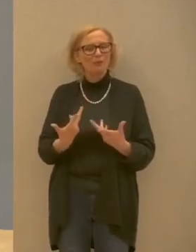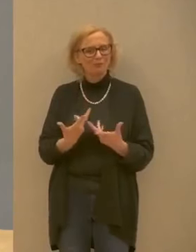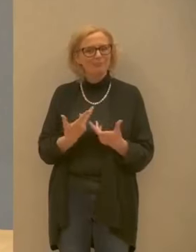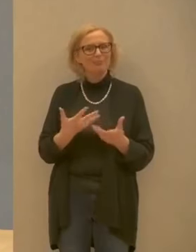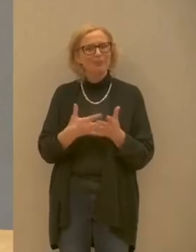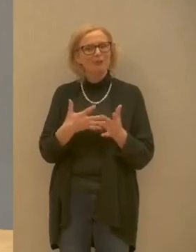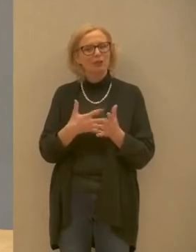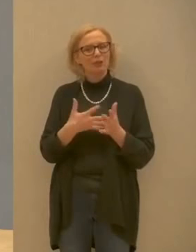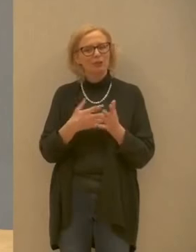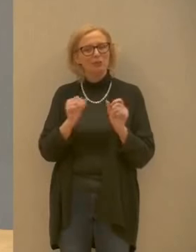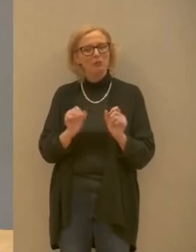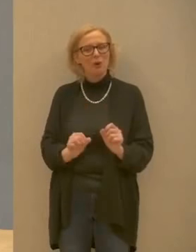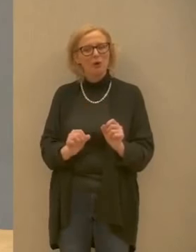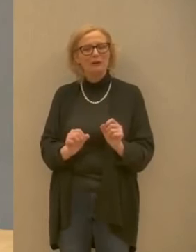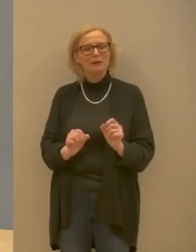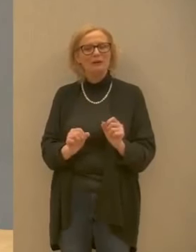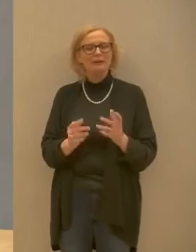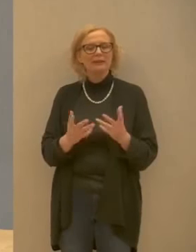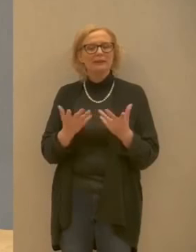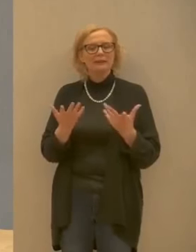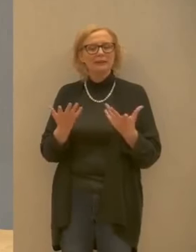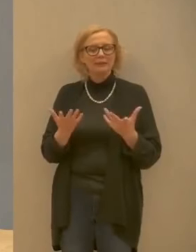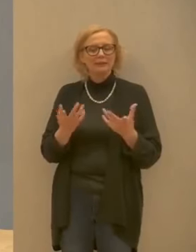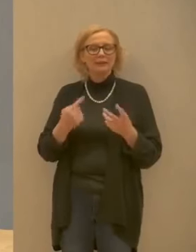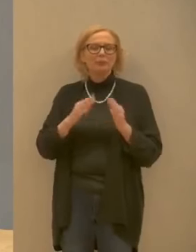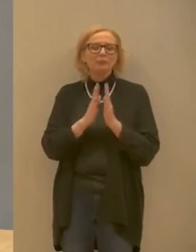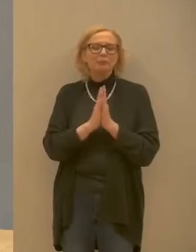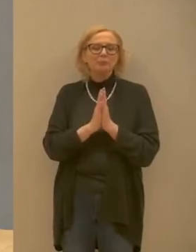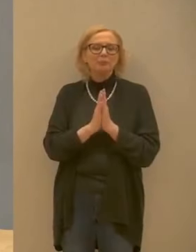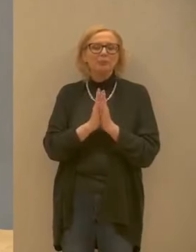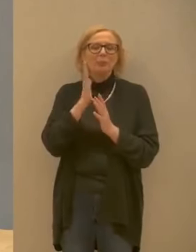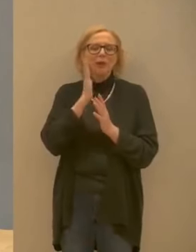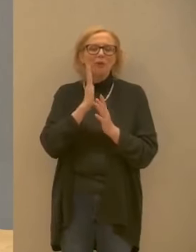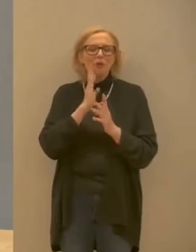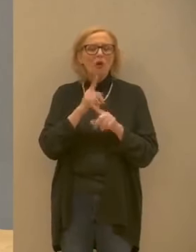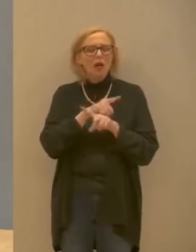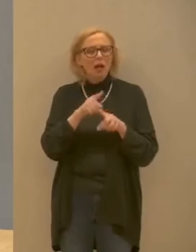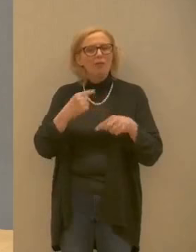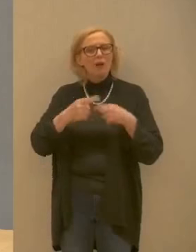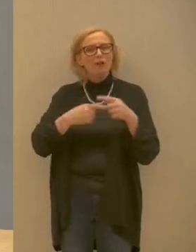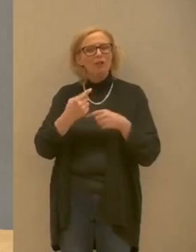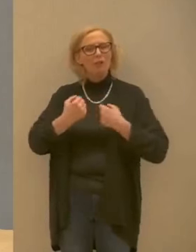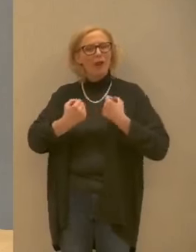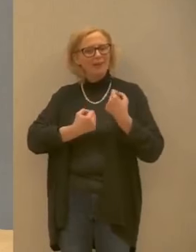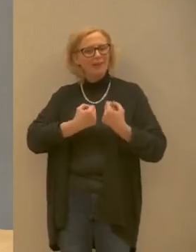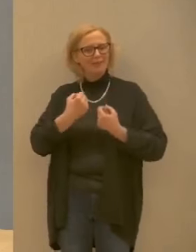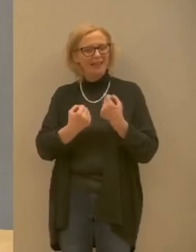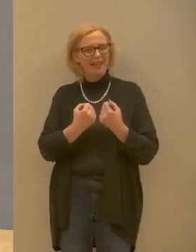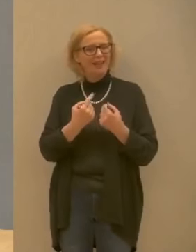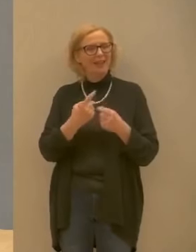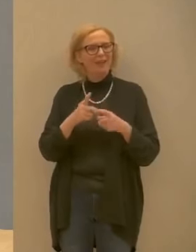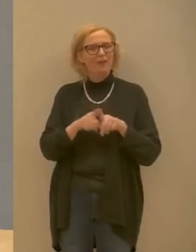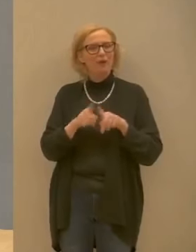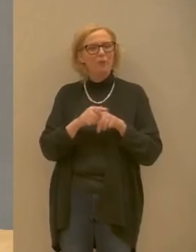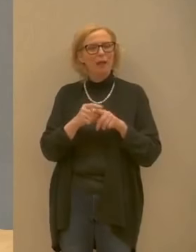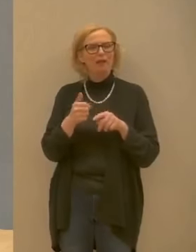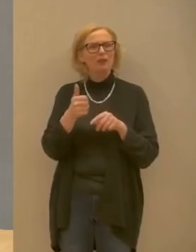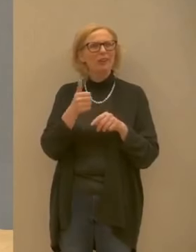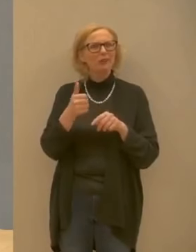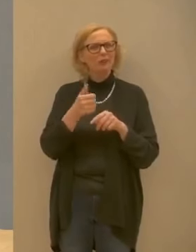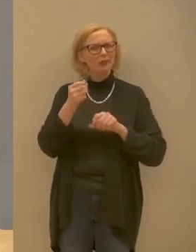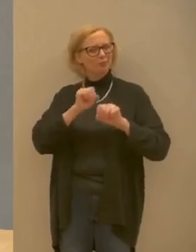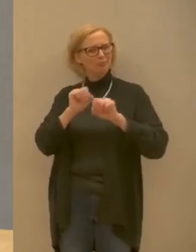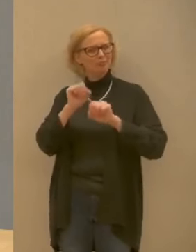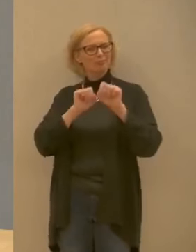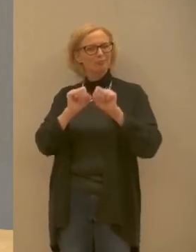questo li invitiamo anche nel limite del possibile a mantenersi attivi ovvero si a contrastare la solitudine cercando